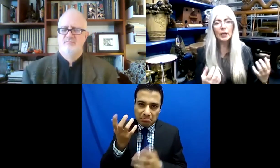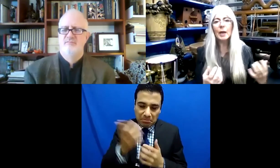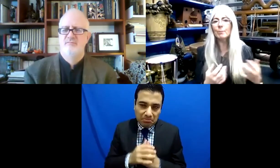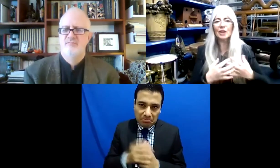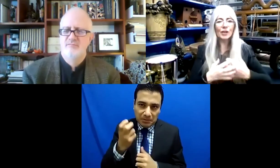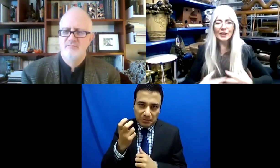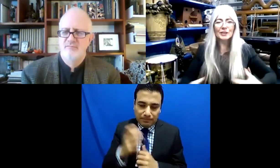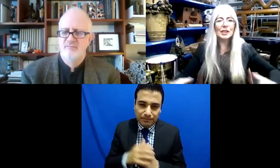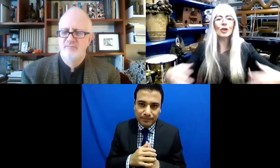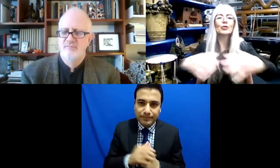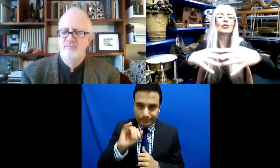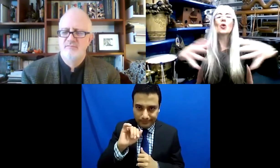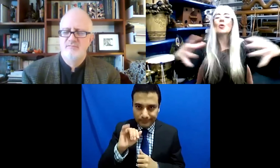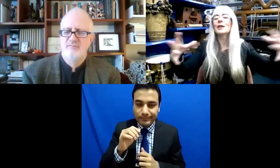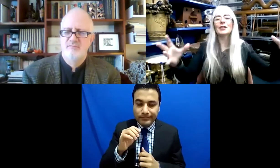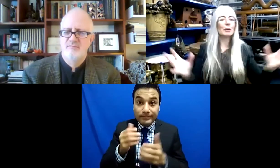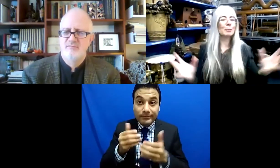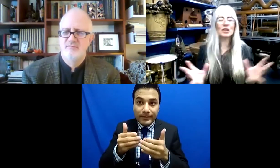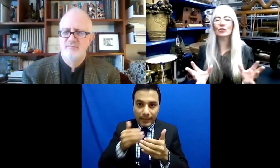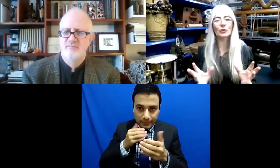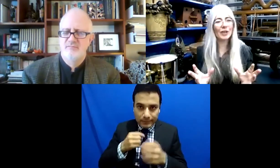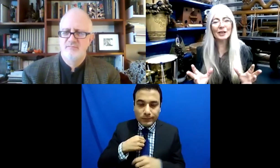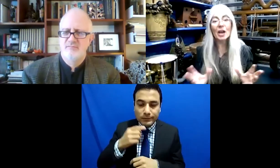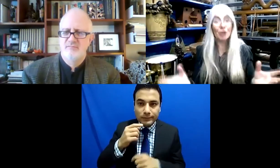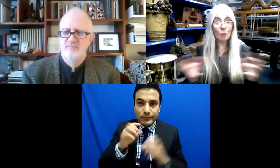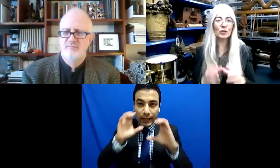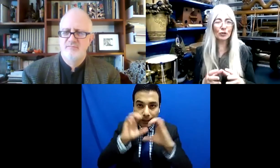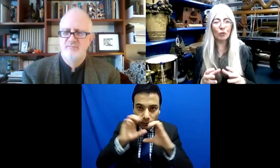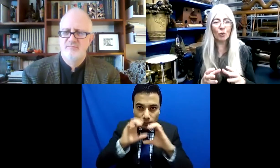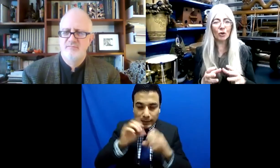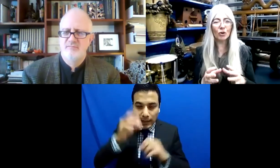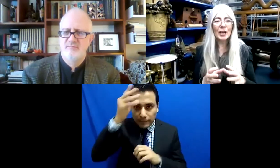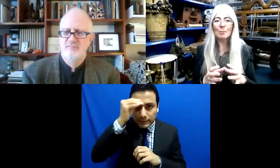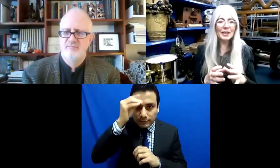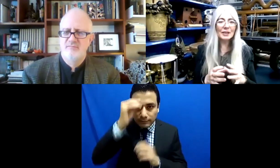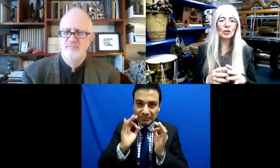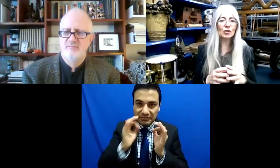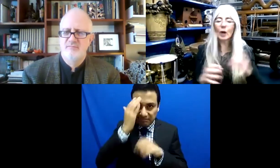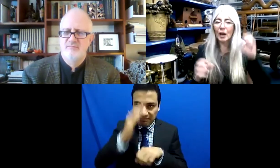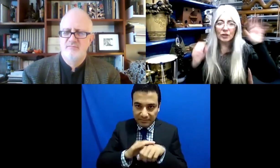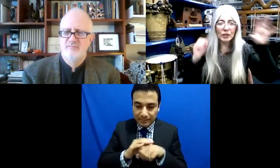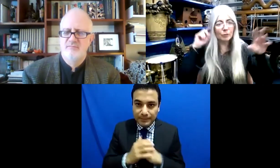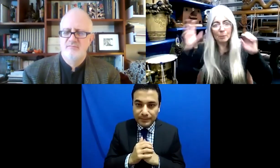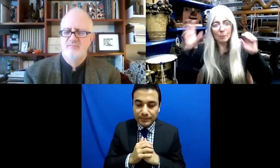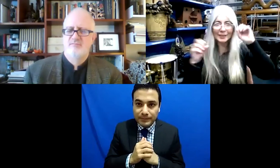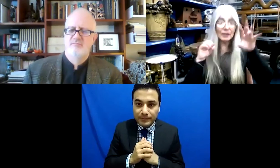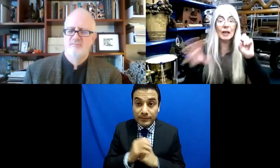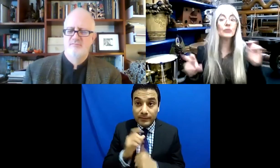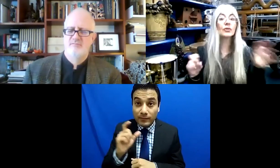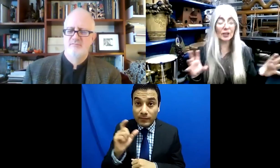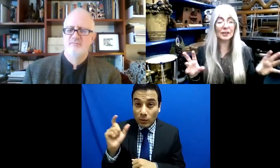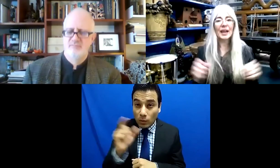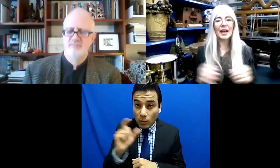antes, aprendes a tocar la pieza y todo, pero cuando tienes muchas